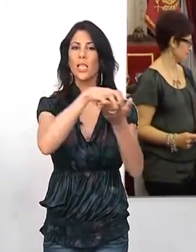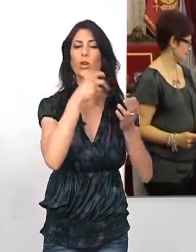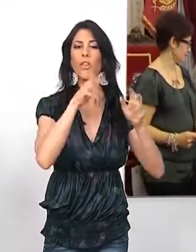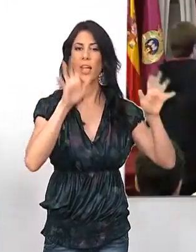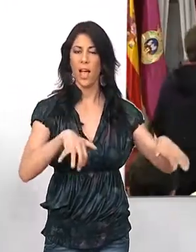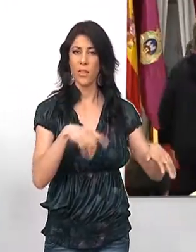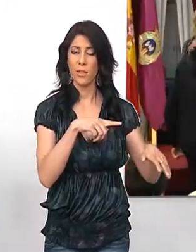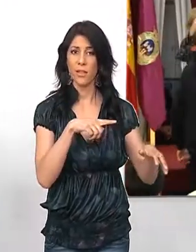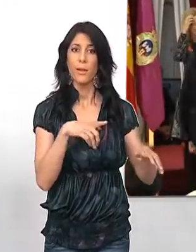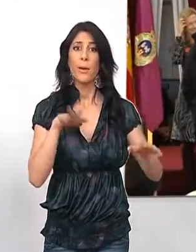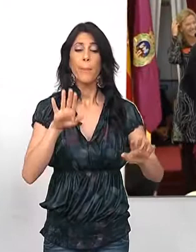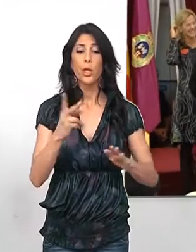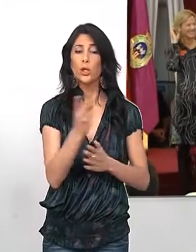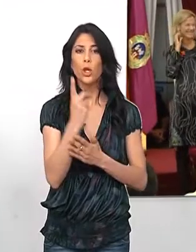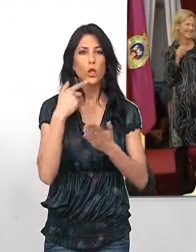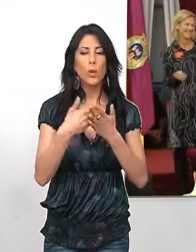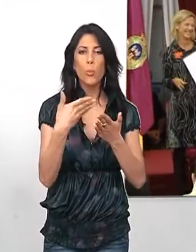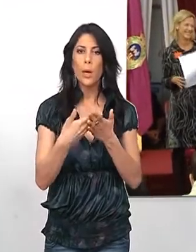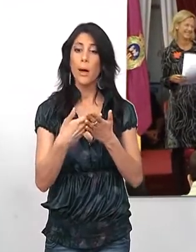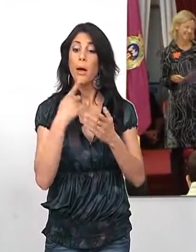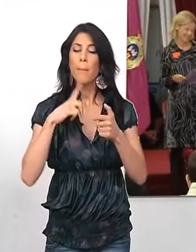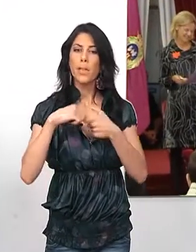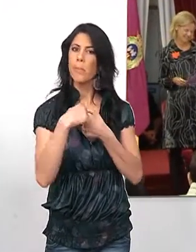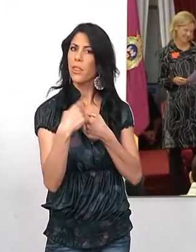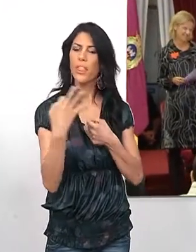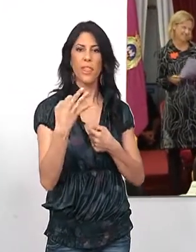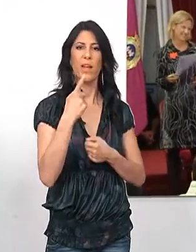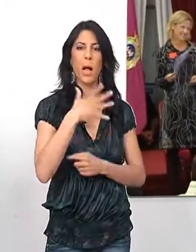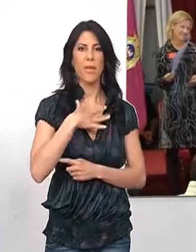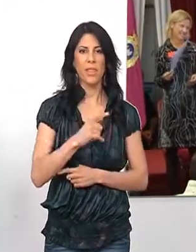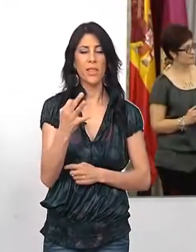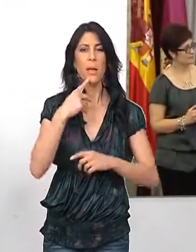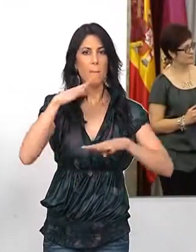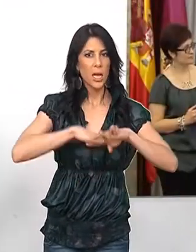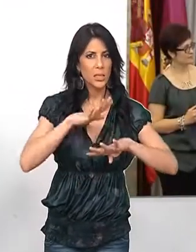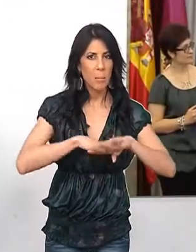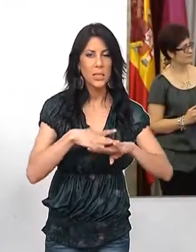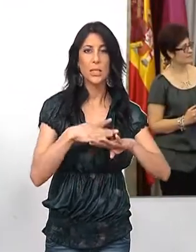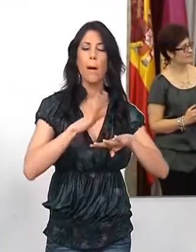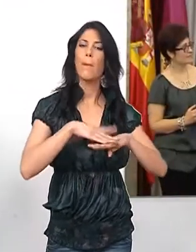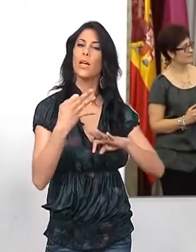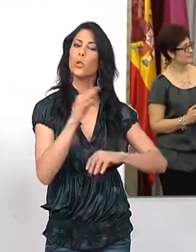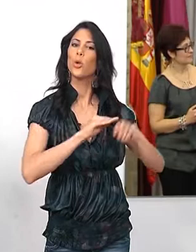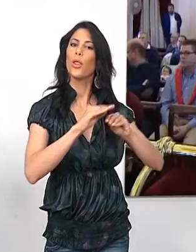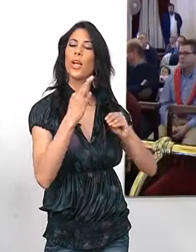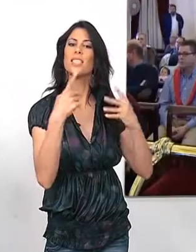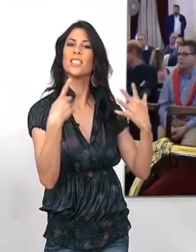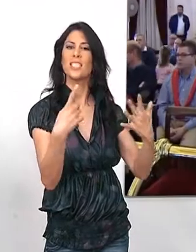gaditanos. En las dos pruebas celebradas, los participantes debían demostrar sus capacidades matemáticas a la hora de resolver los seis problemas